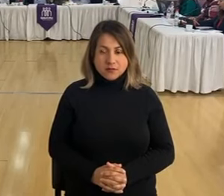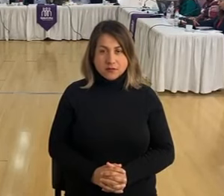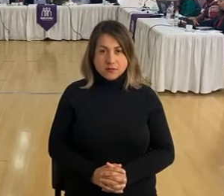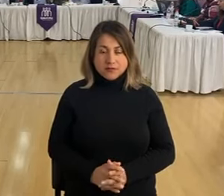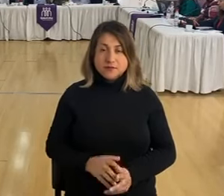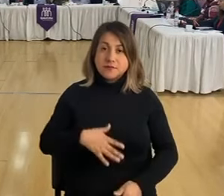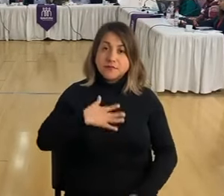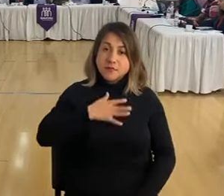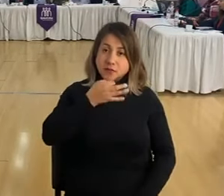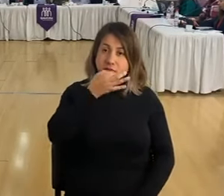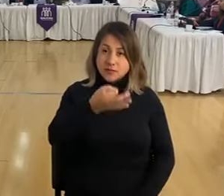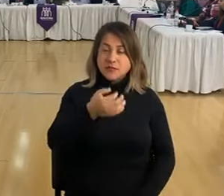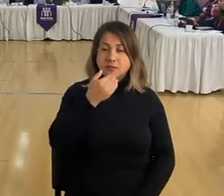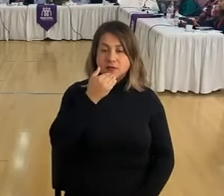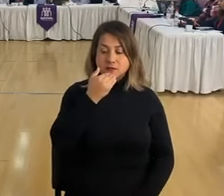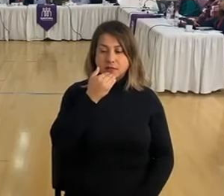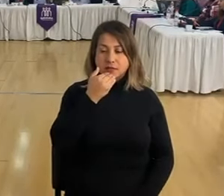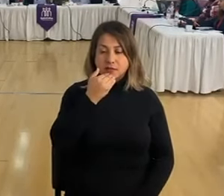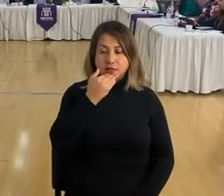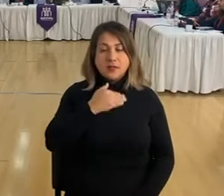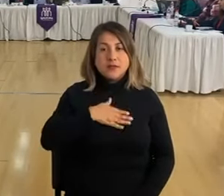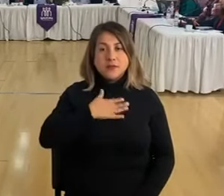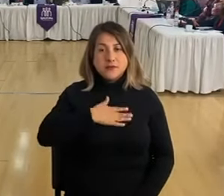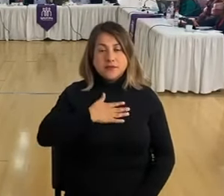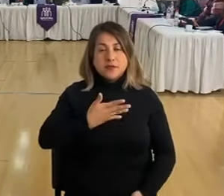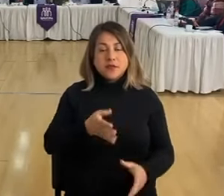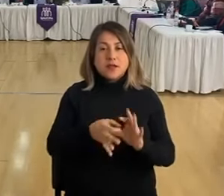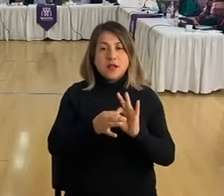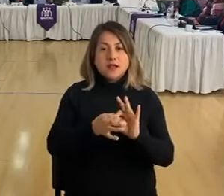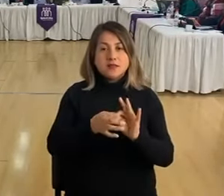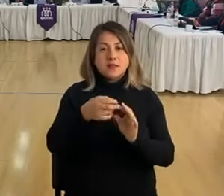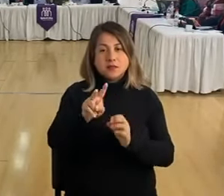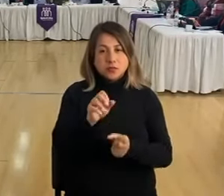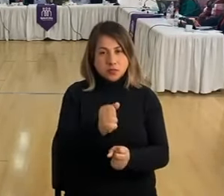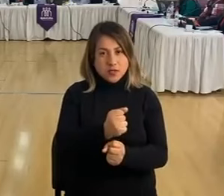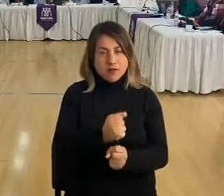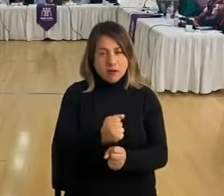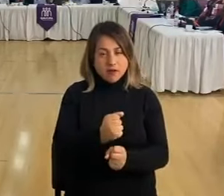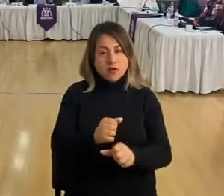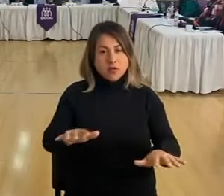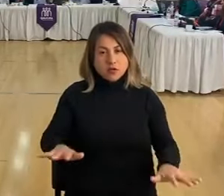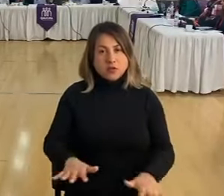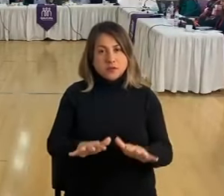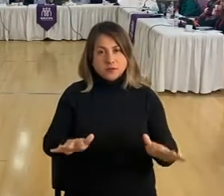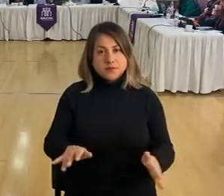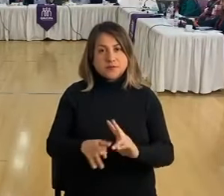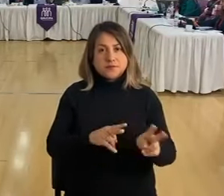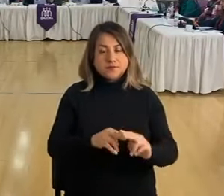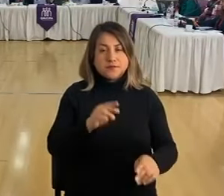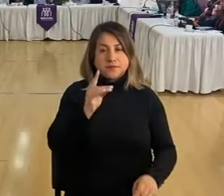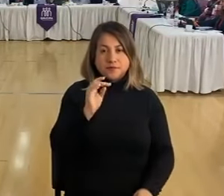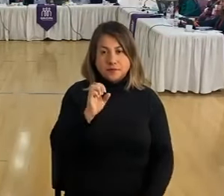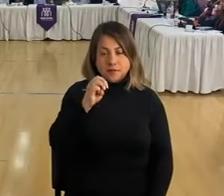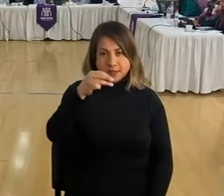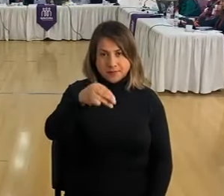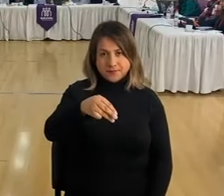quiero mencionar y también quiero valorar el trabajo que se está realizando en el BEM.